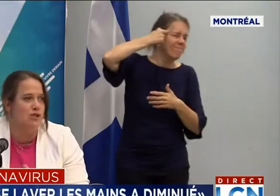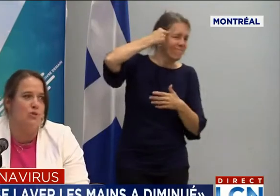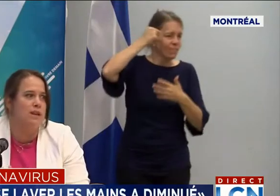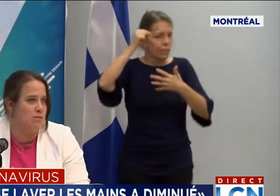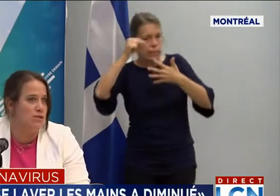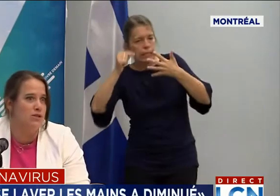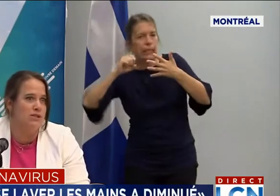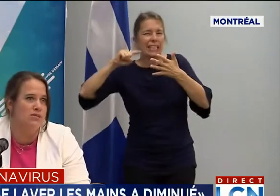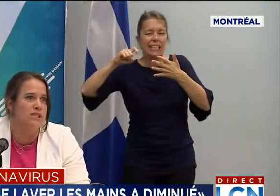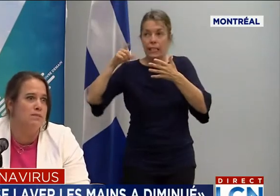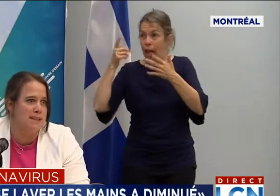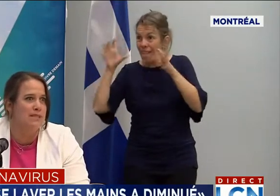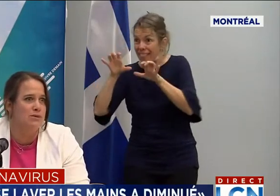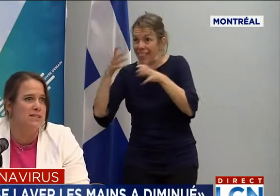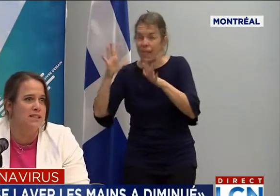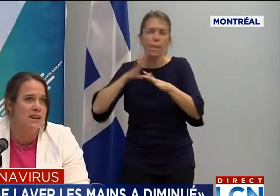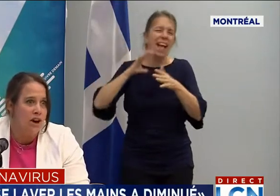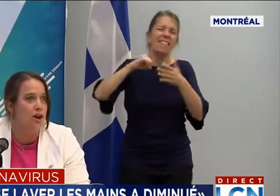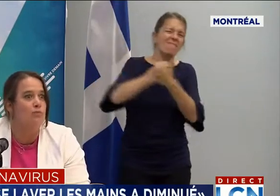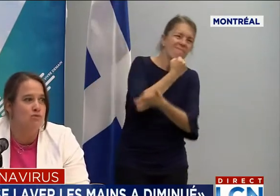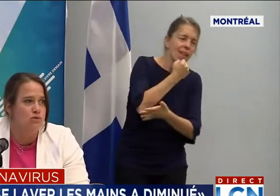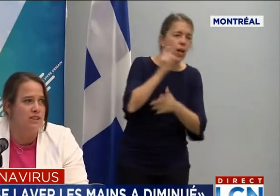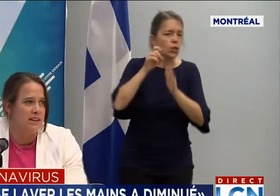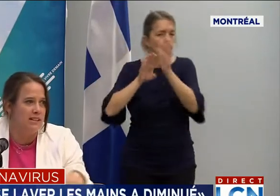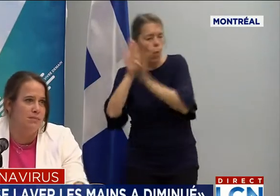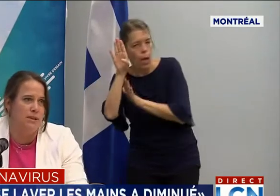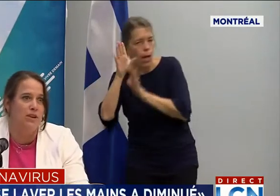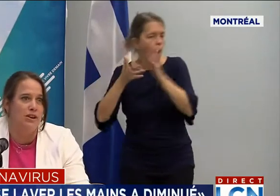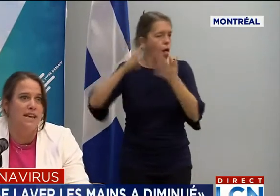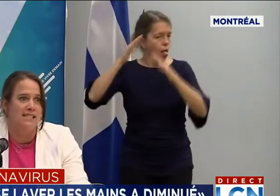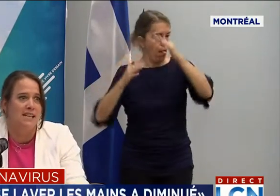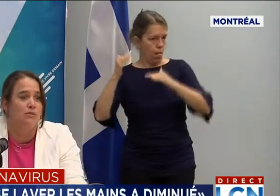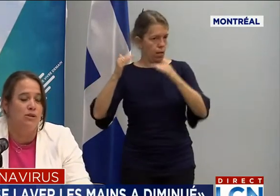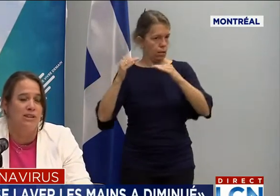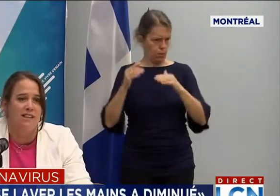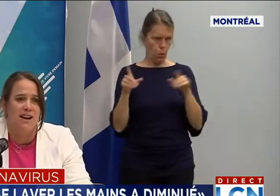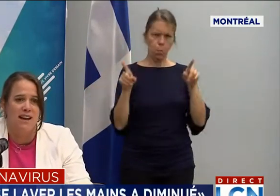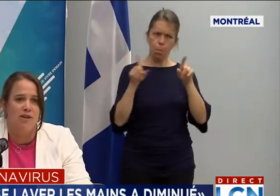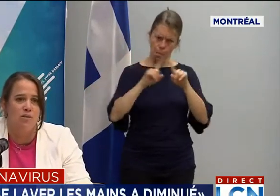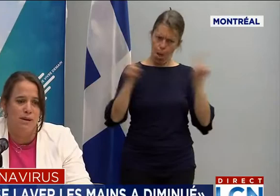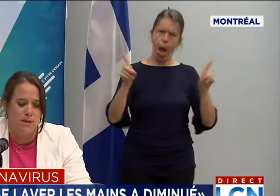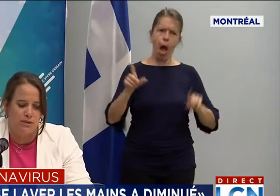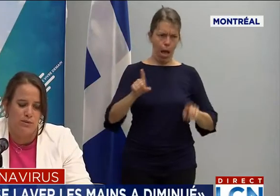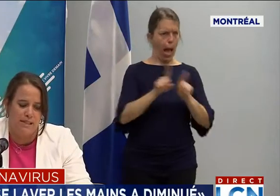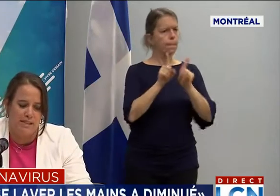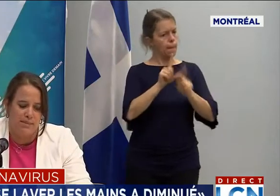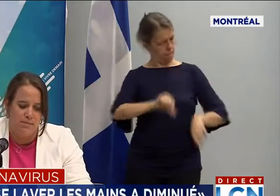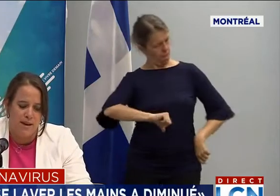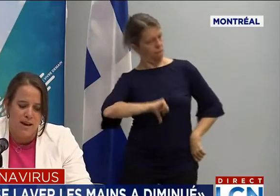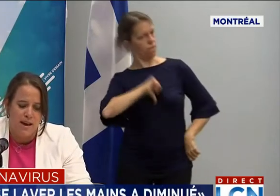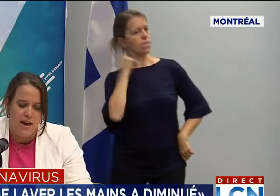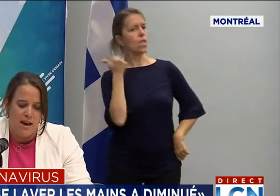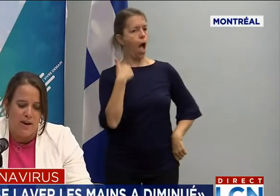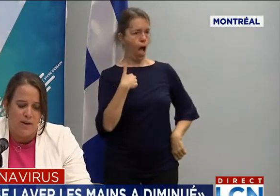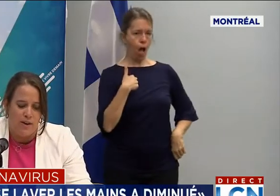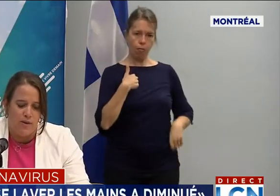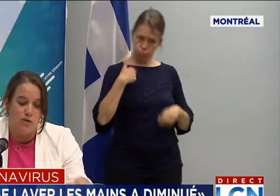Et dans ce lot d'émotions-là aussi, je pense que c aussi beaucoup de fierté, puis de reconnaissance pour le travail accompli par nos équipes.